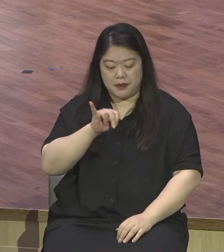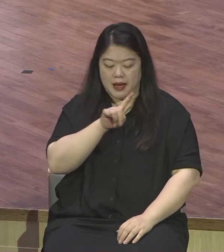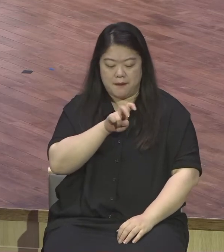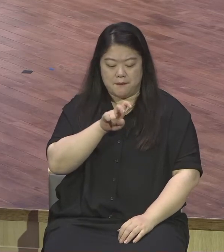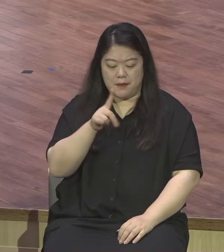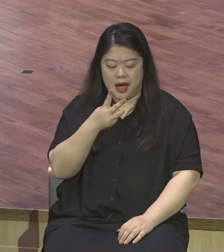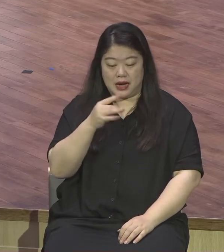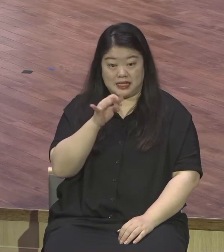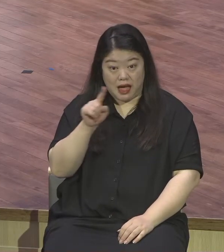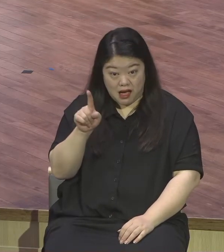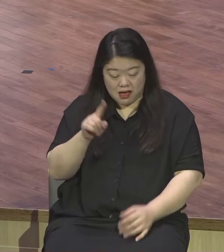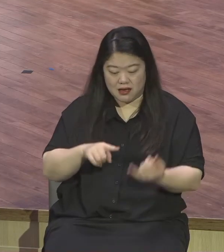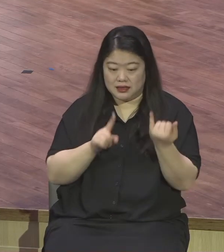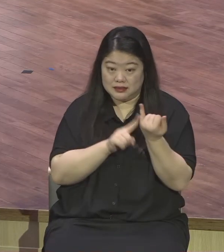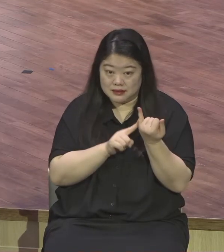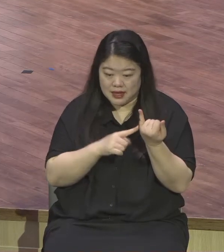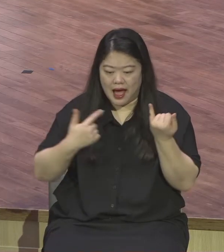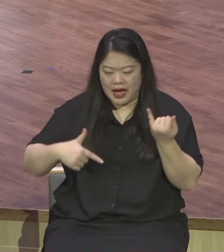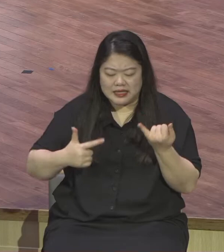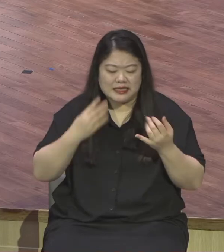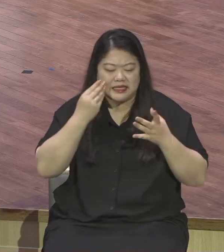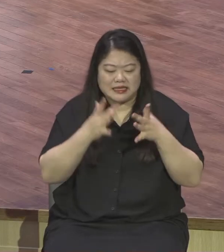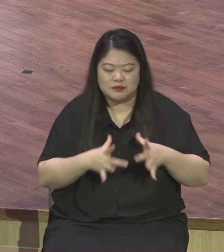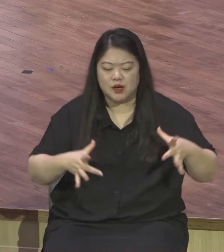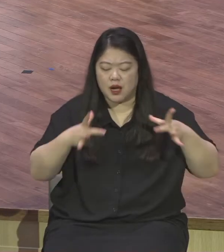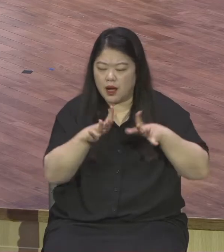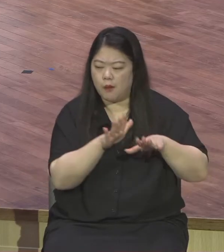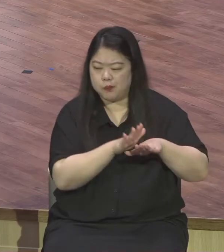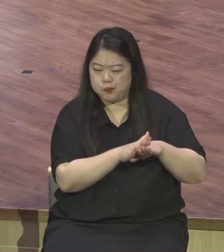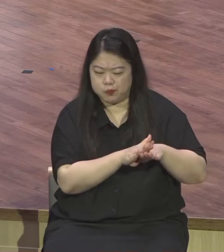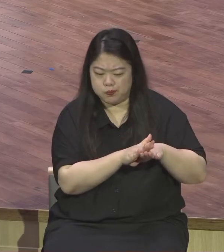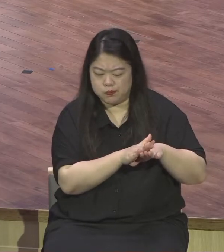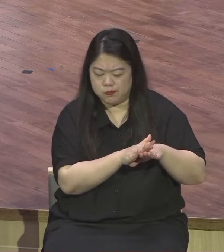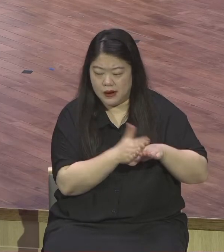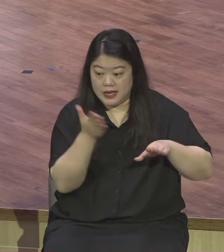향유를 예수님께 아낌없이 쏟았어요